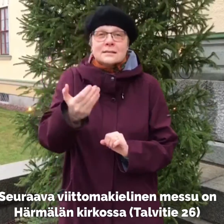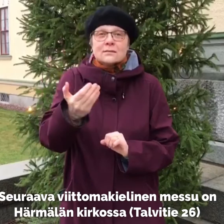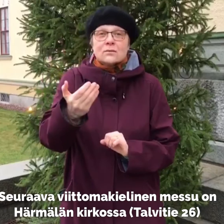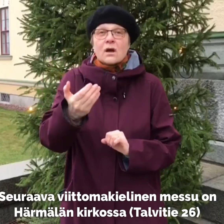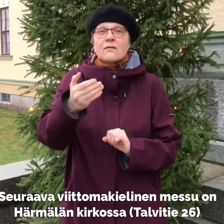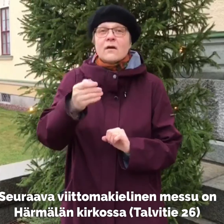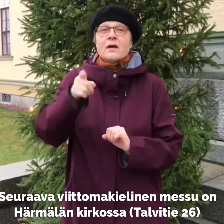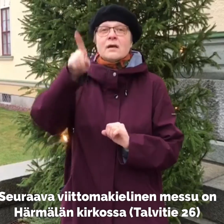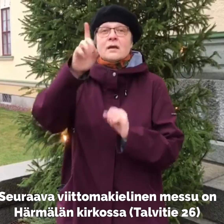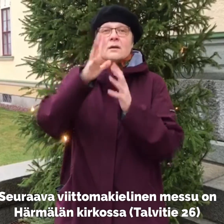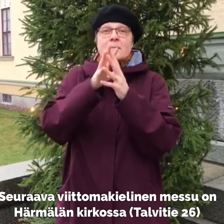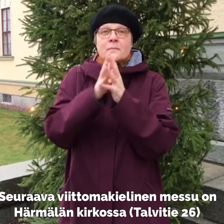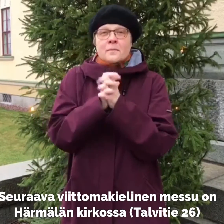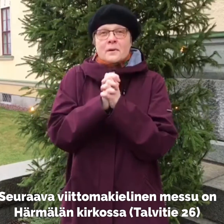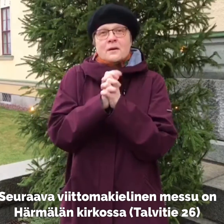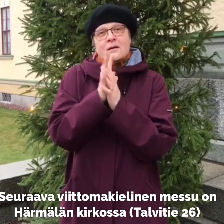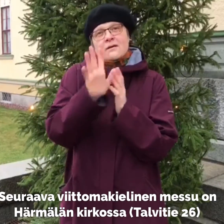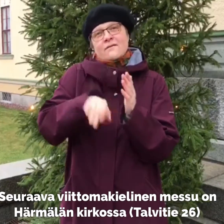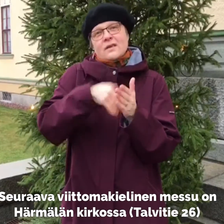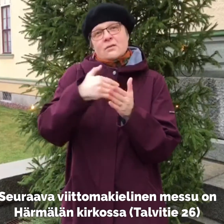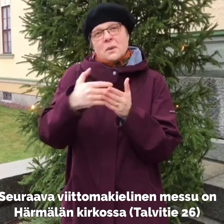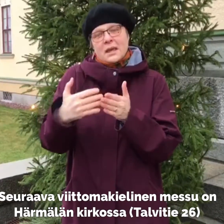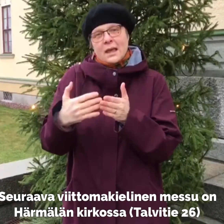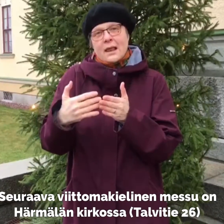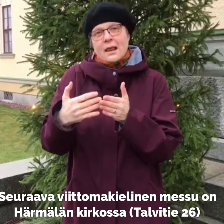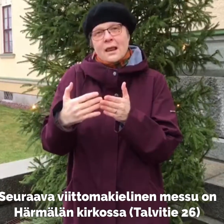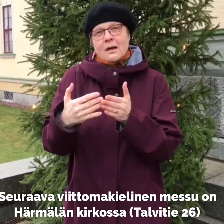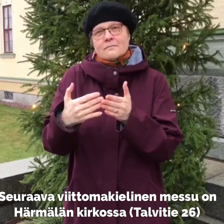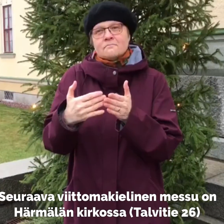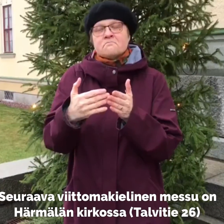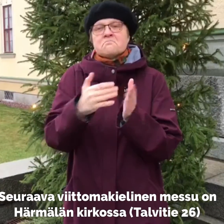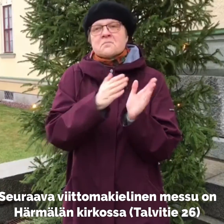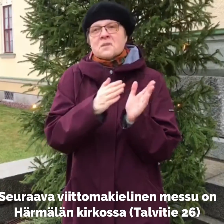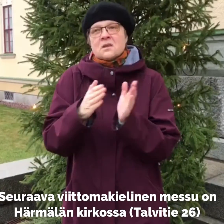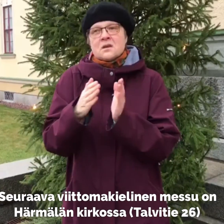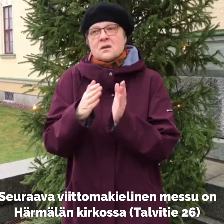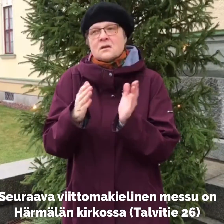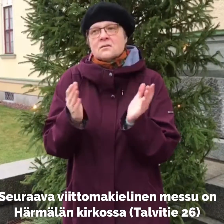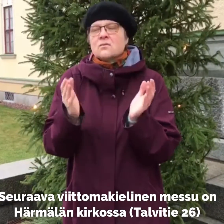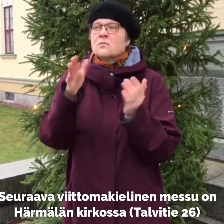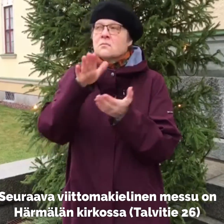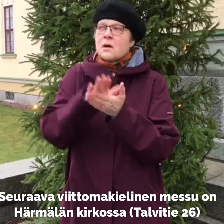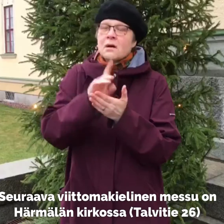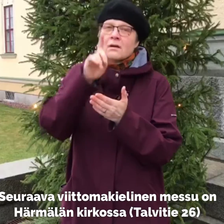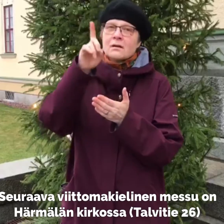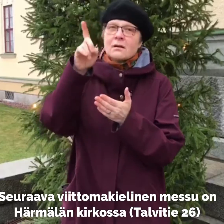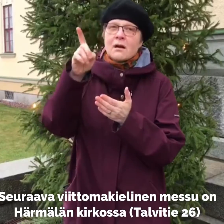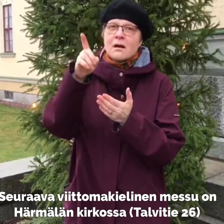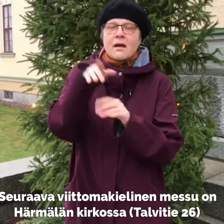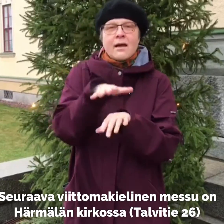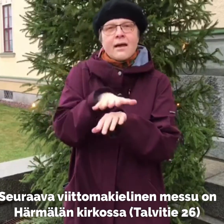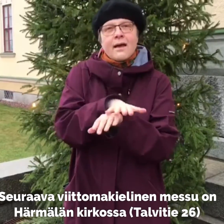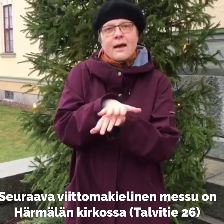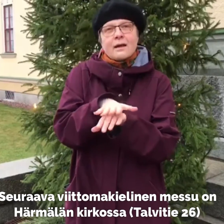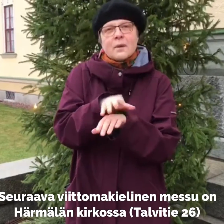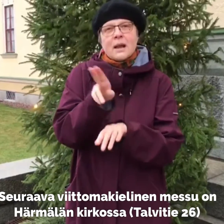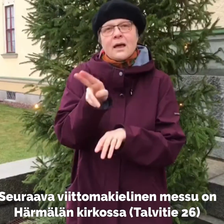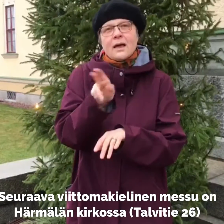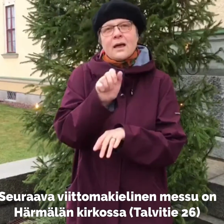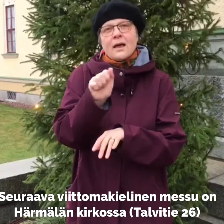Seuraava viittomakielinen messu on Härmälän kirkossa, Talvitie 26.